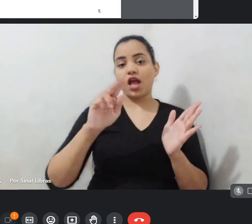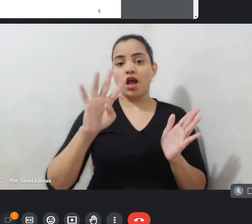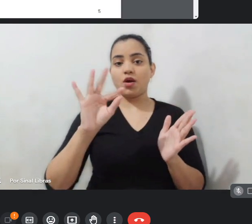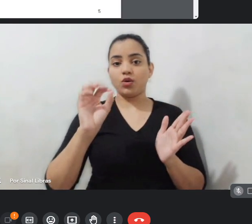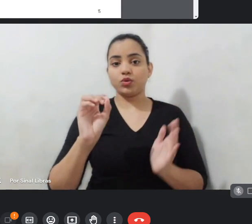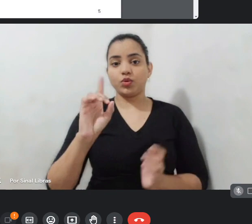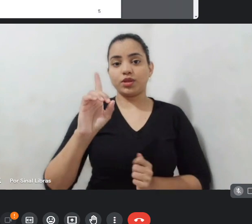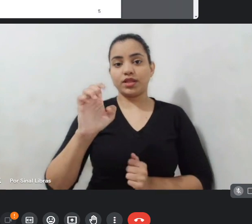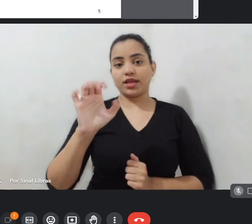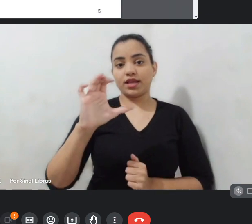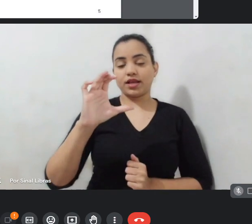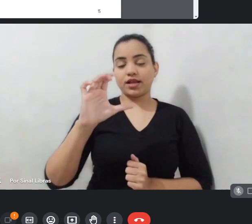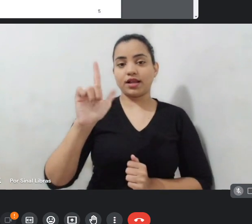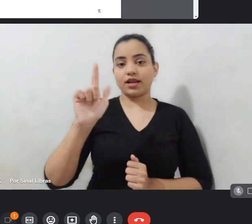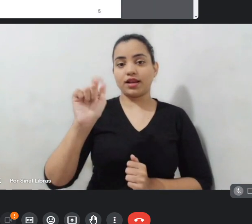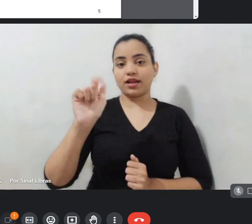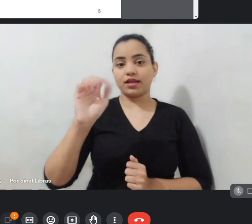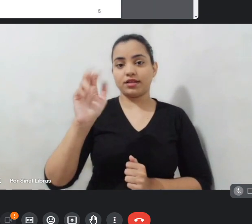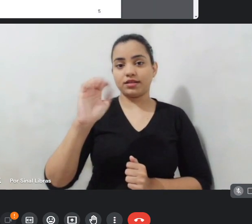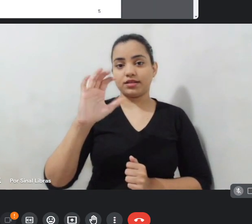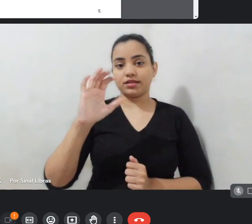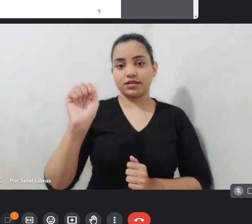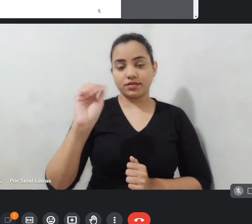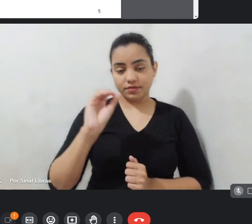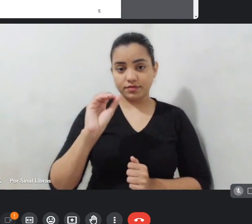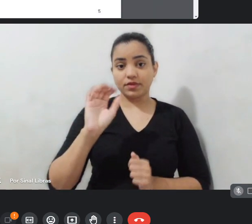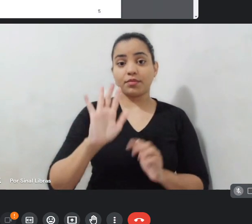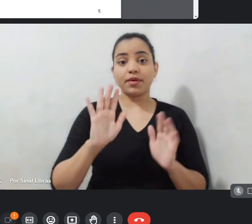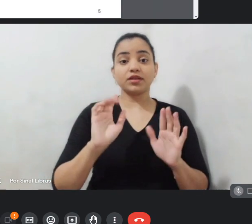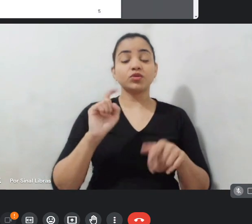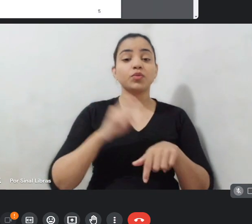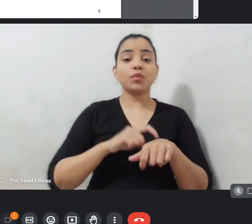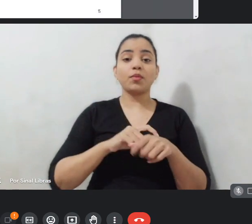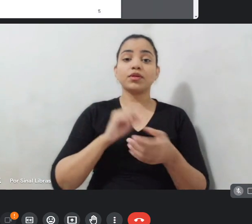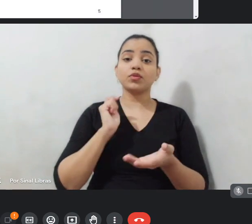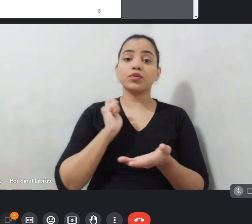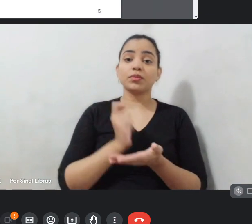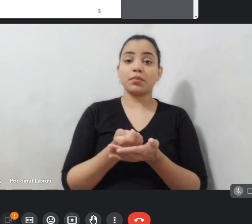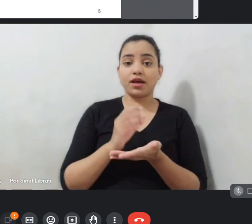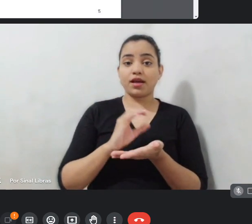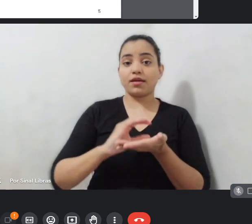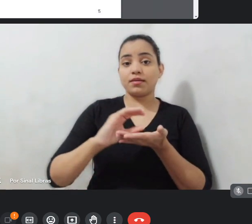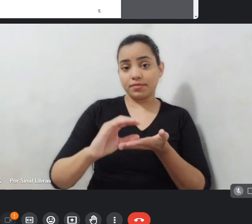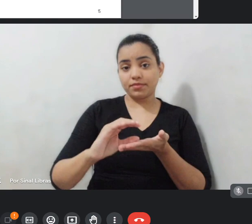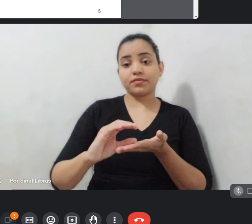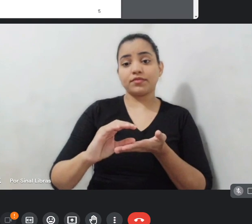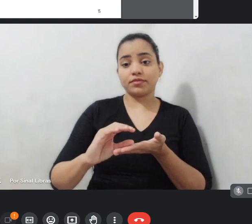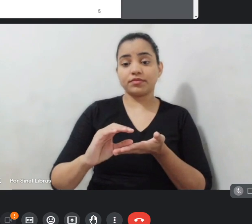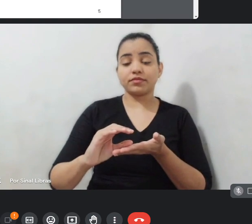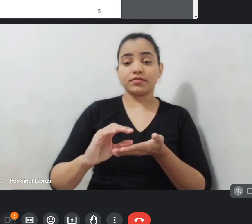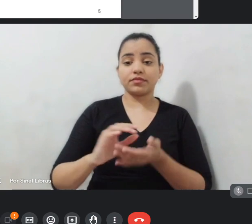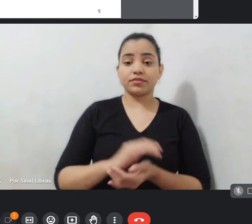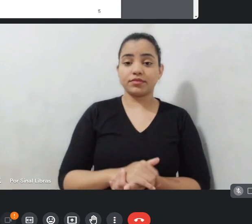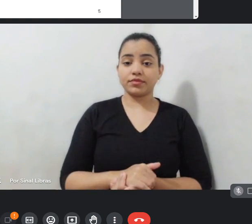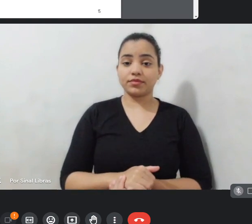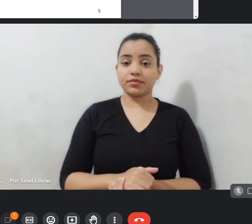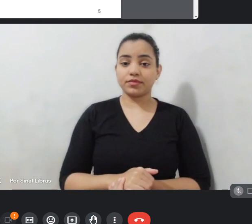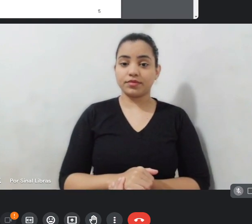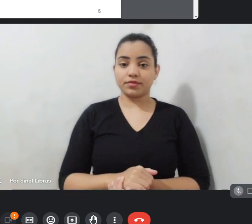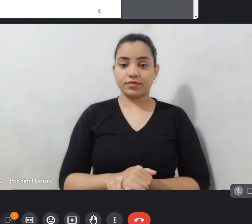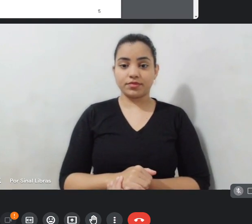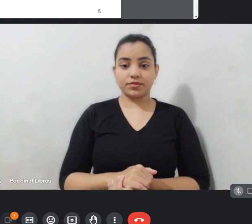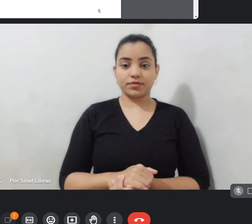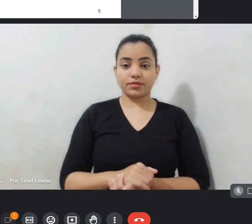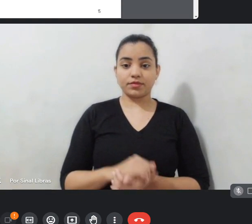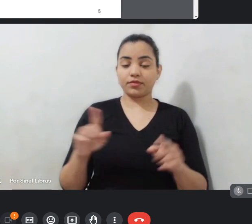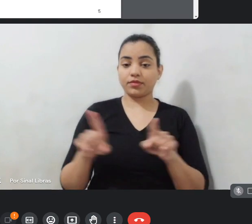Na parte de pagar a premiação, daqui a gente vem para os formatos que têm sido sugeridos, inclusive em diálogo com a